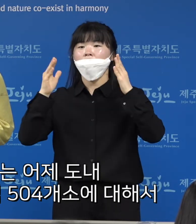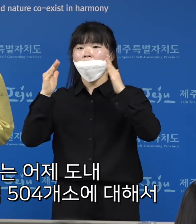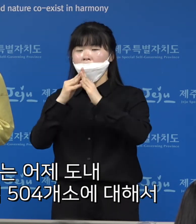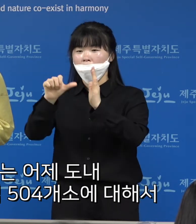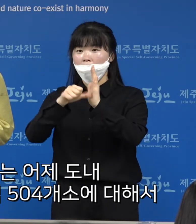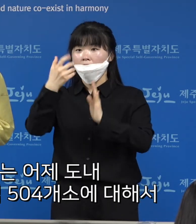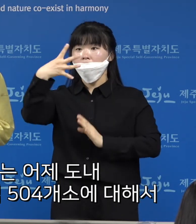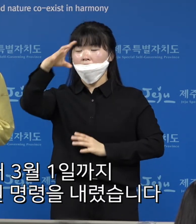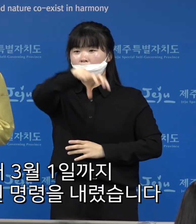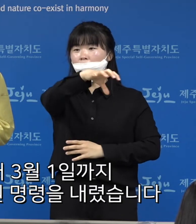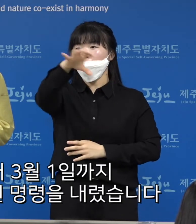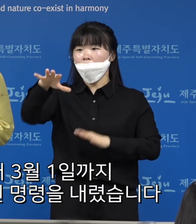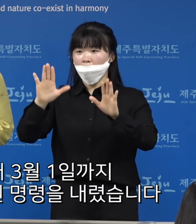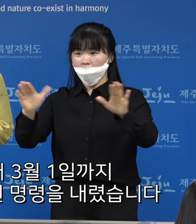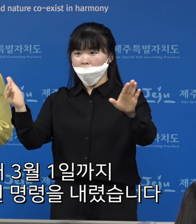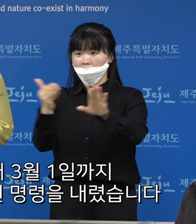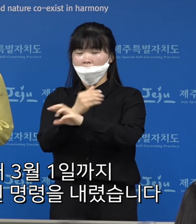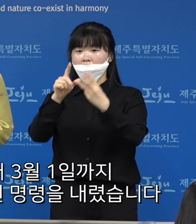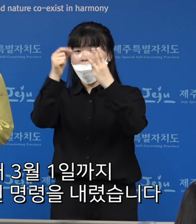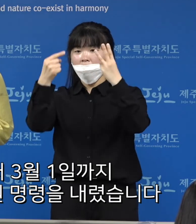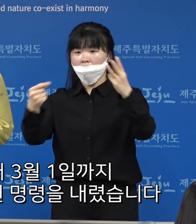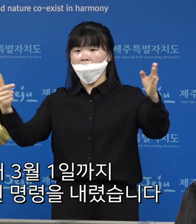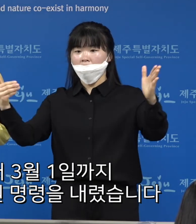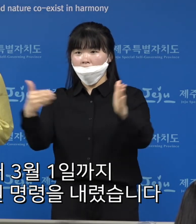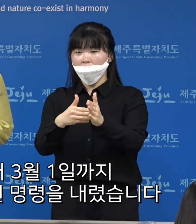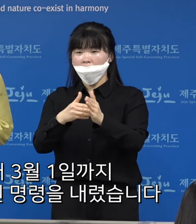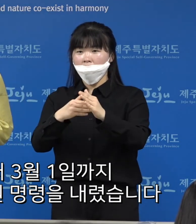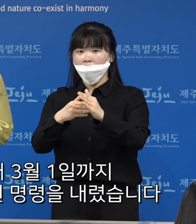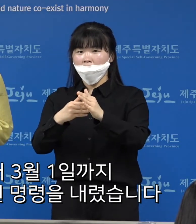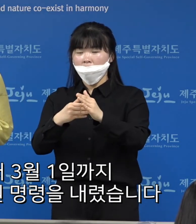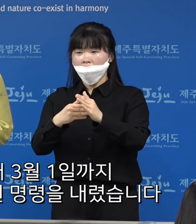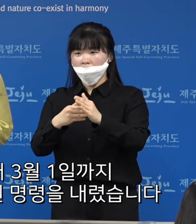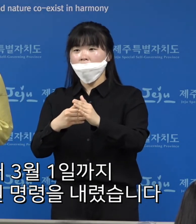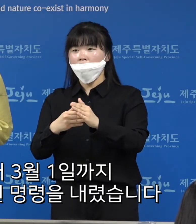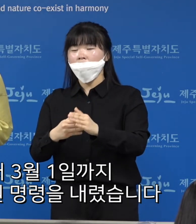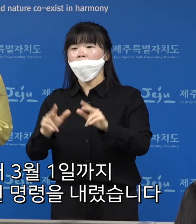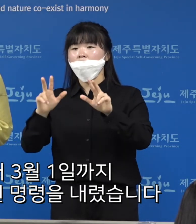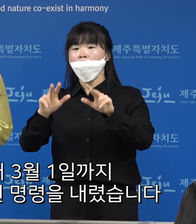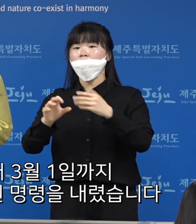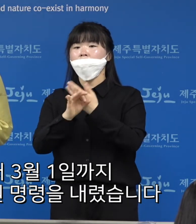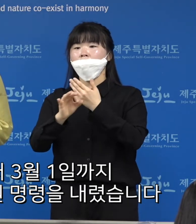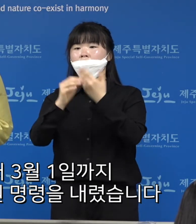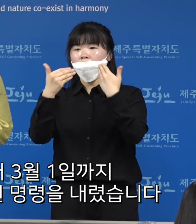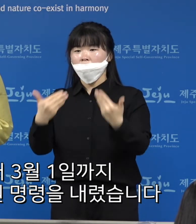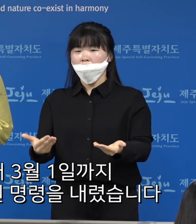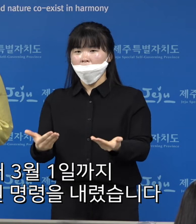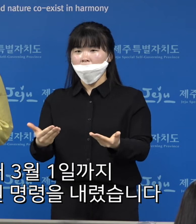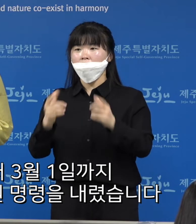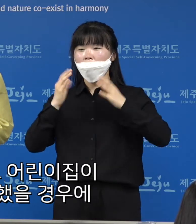504개수에 대해서 오늘부터 3월 1일까지 전면 일시 휴원 명령을